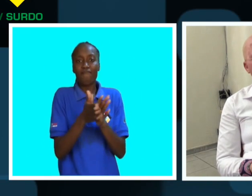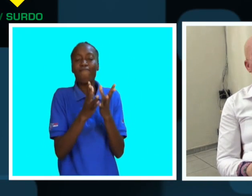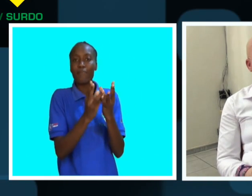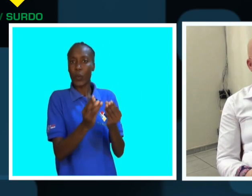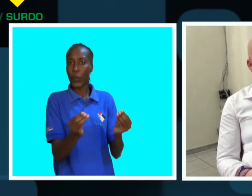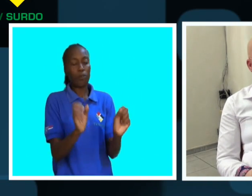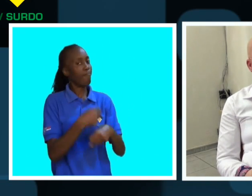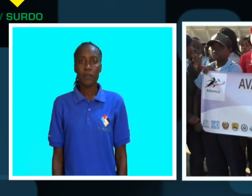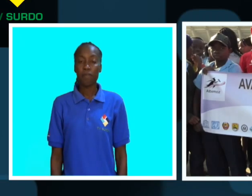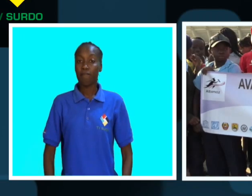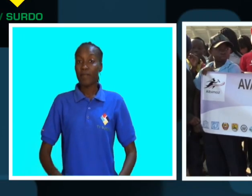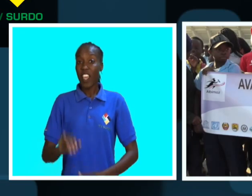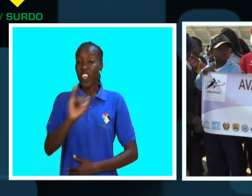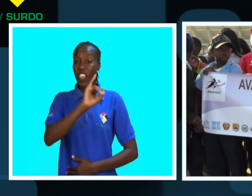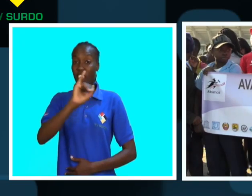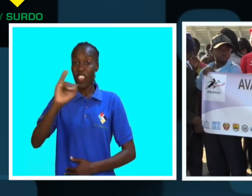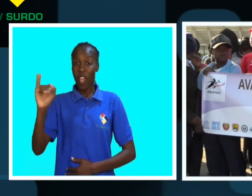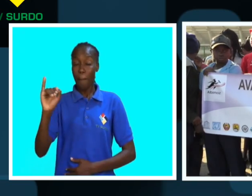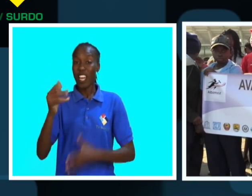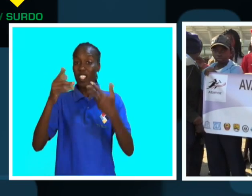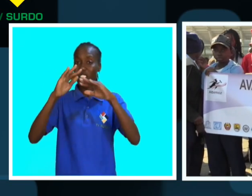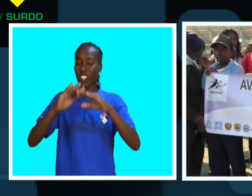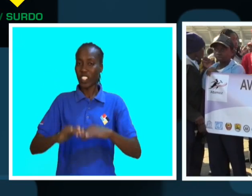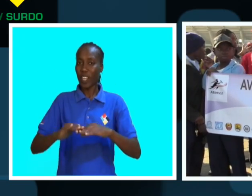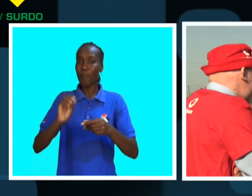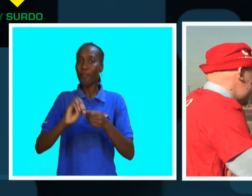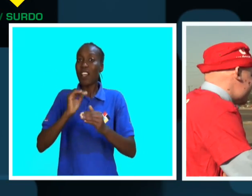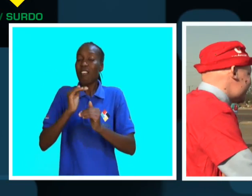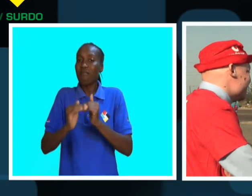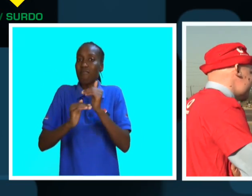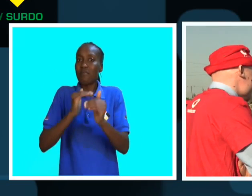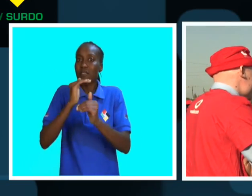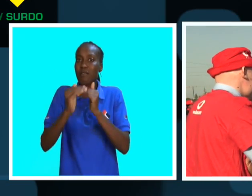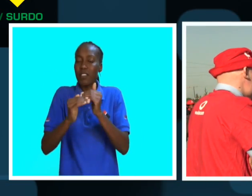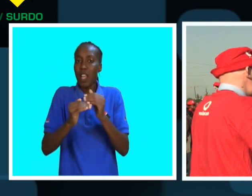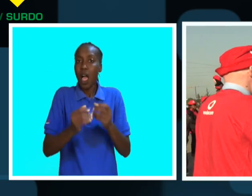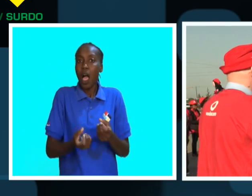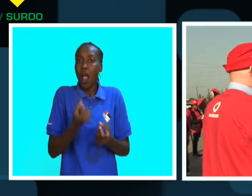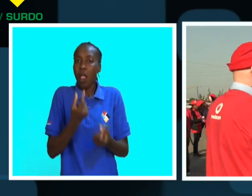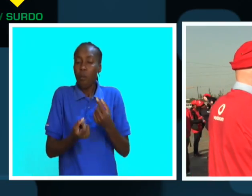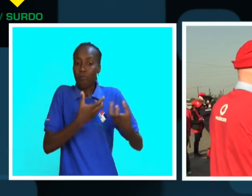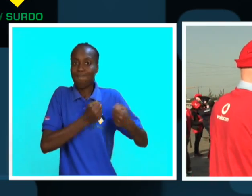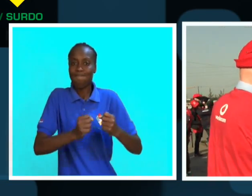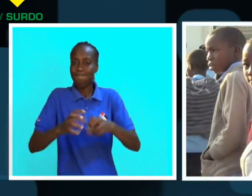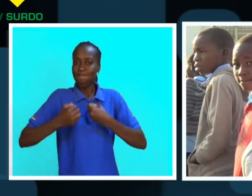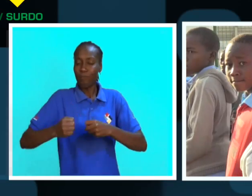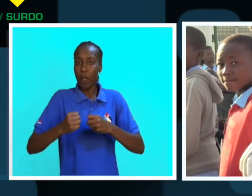tratamento. Em Amban, já estão a ser desenvolvidas ações para mitigar